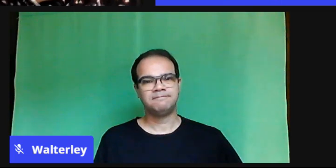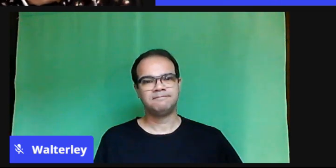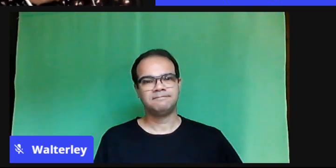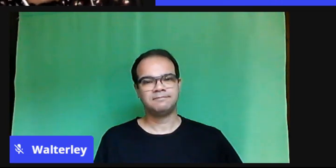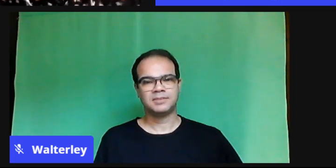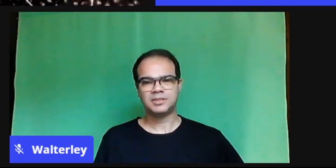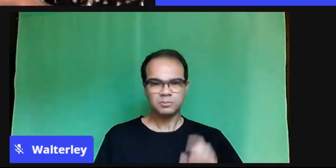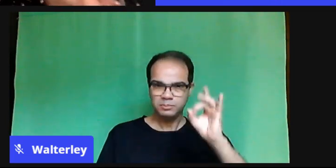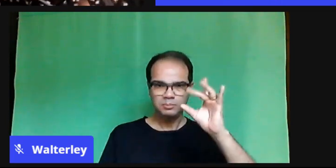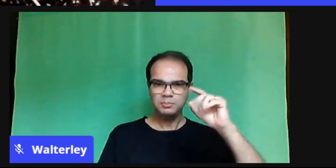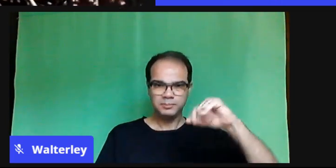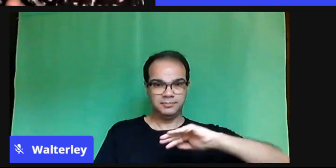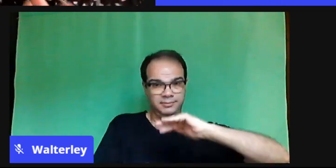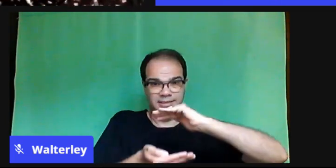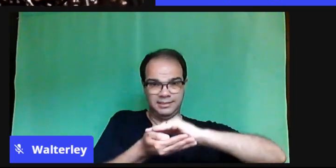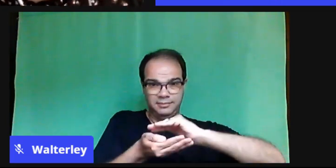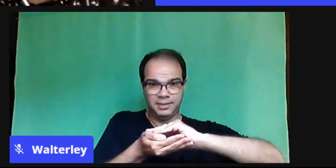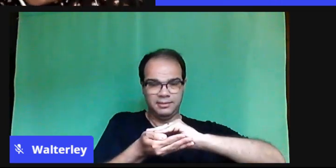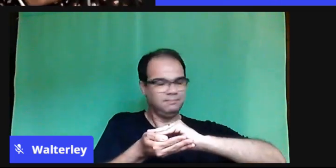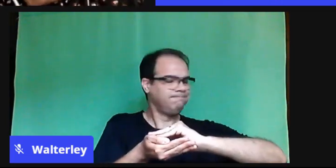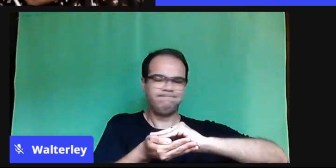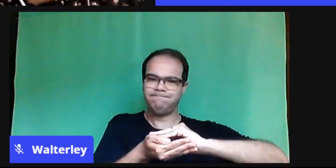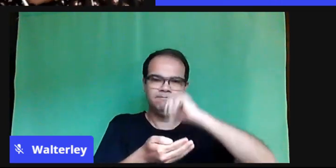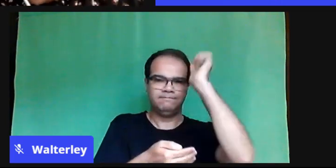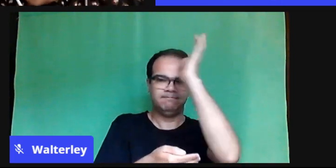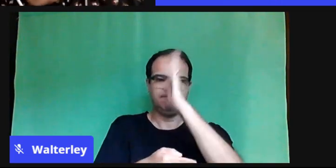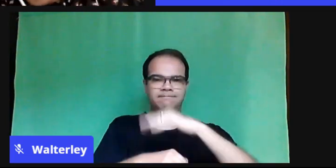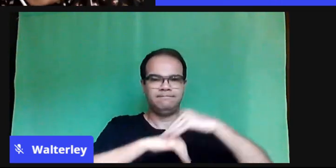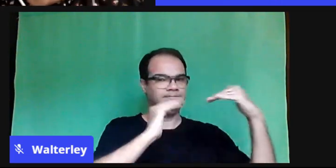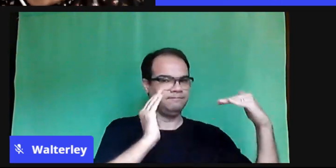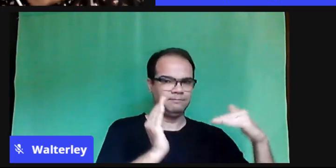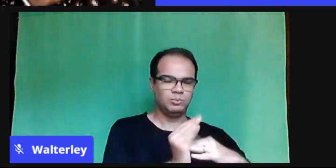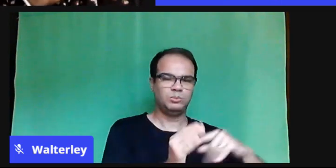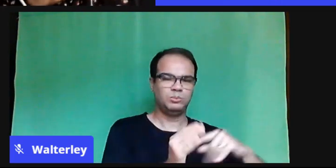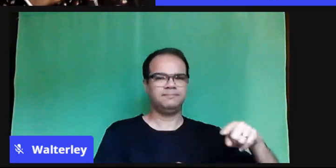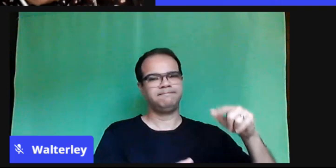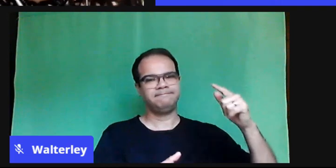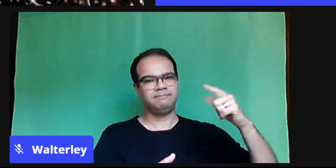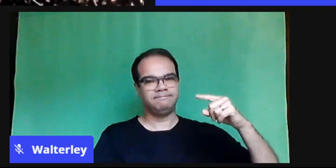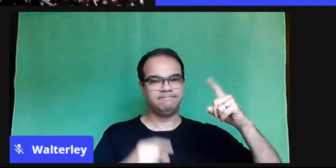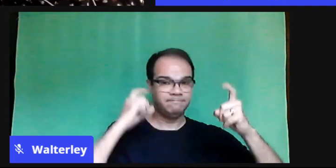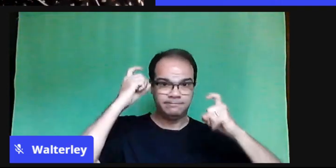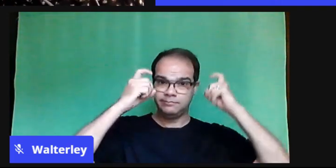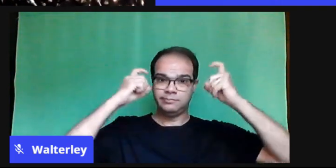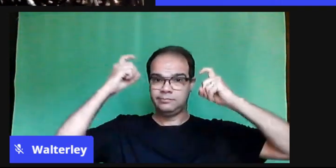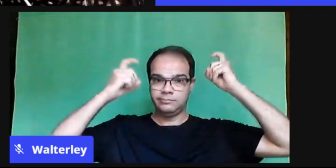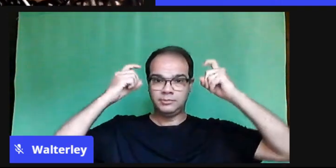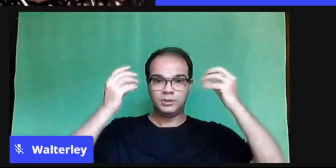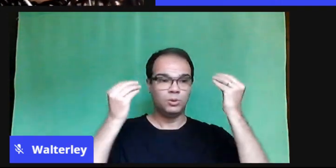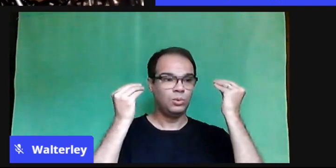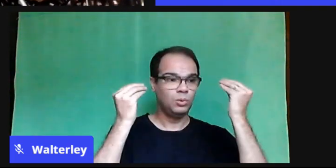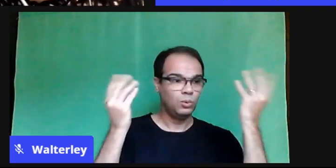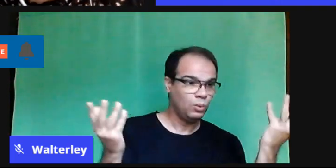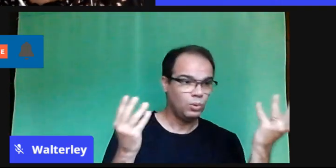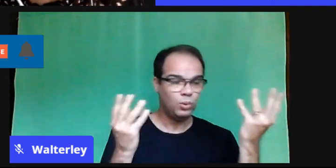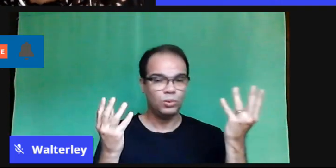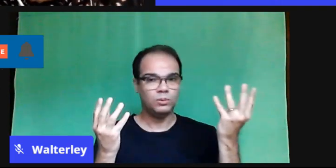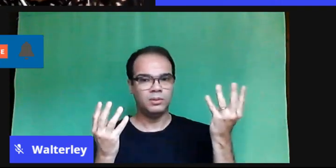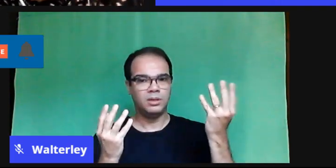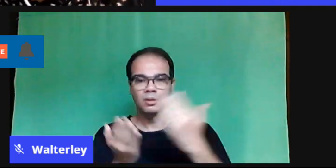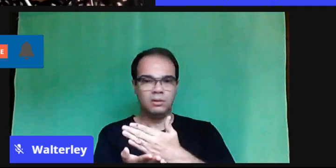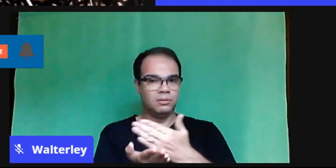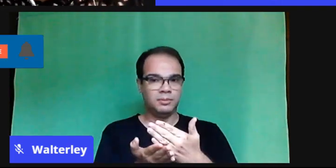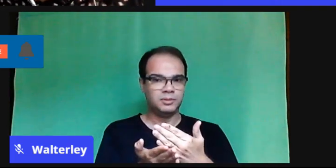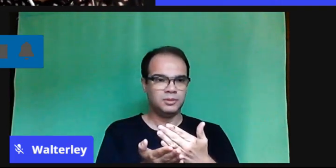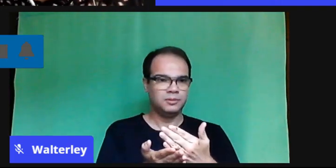dizendo da rede da Semed, estão falando das redes, de uma forma geral. Por N motivos. Porque também nós não sabíamos lidar com a situação, né?